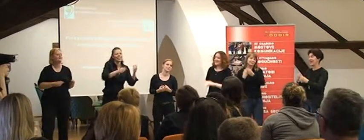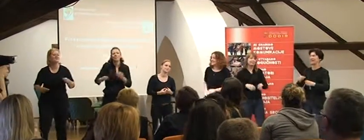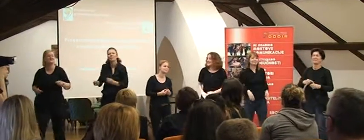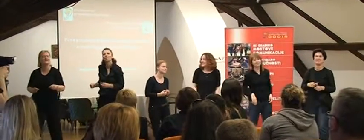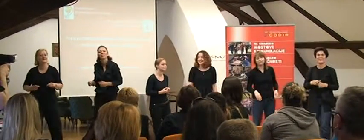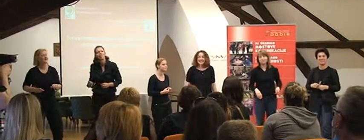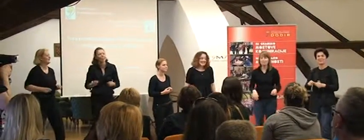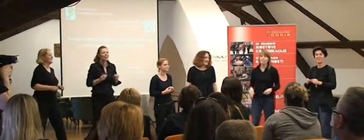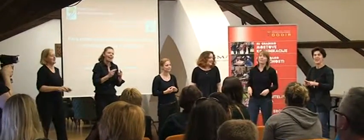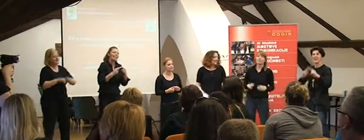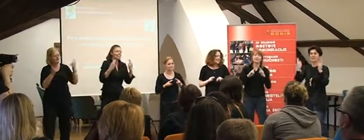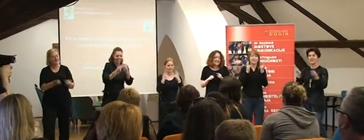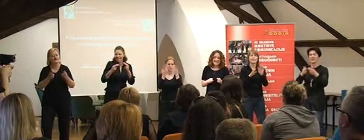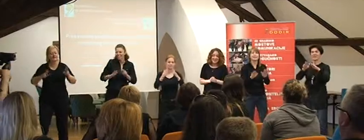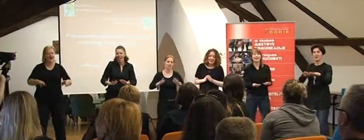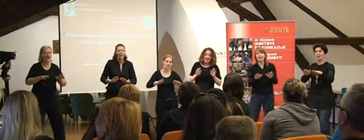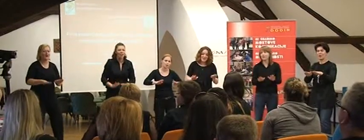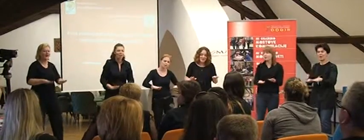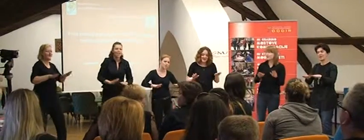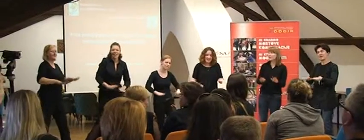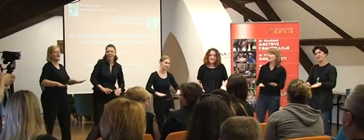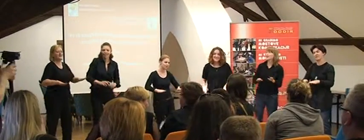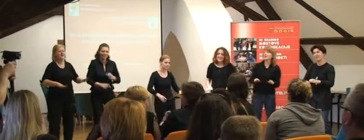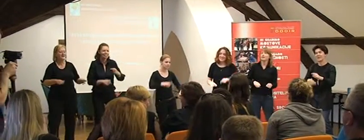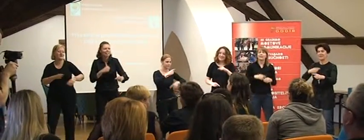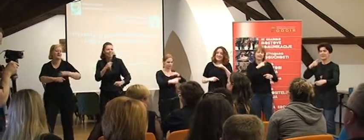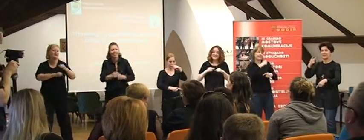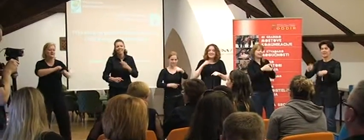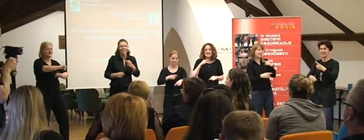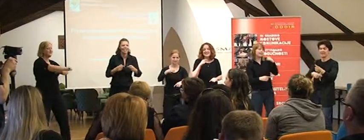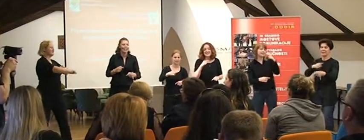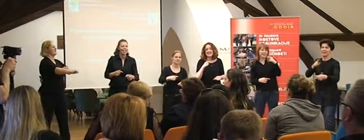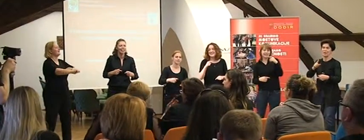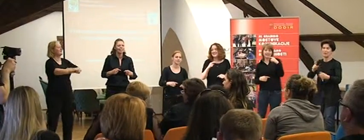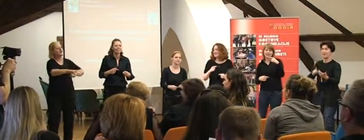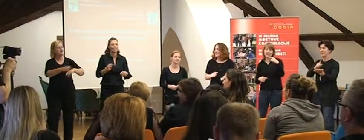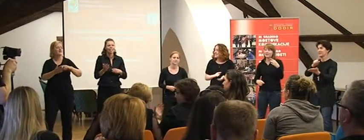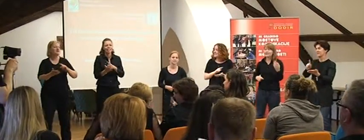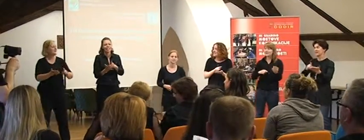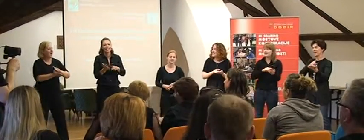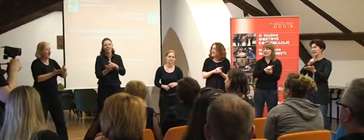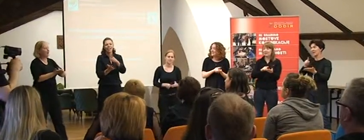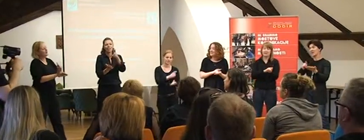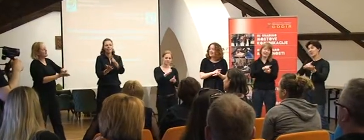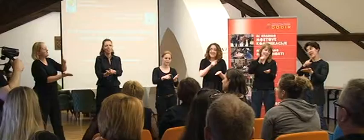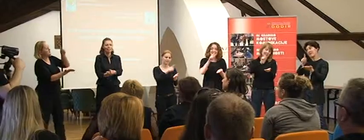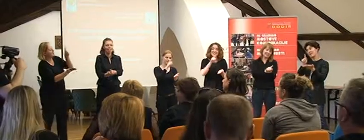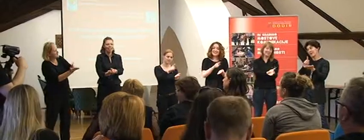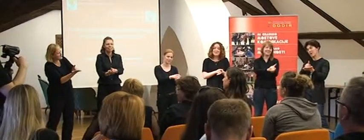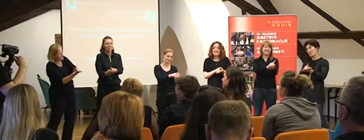Svijet zdao je Vrti se Stalo je vrijeme